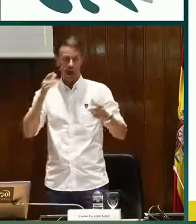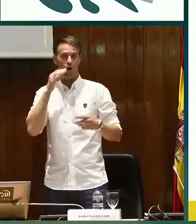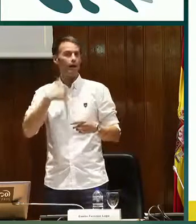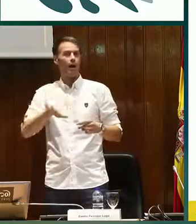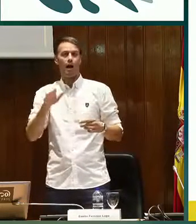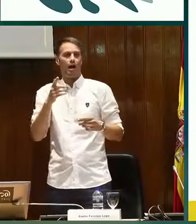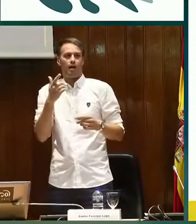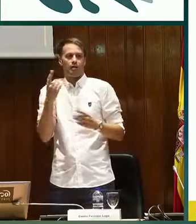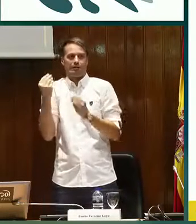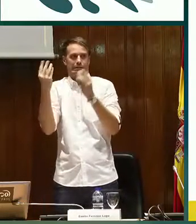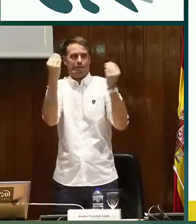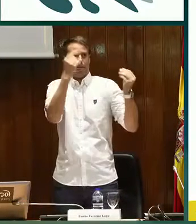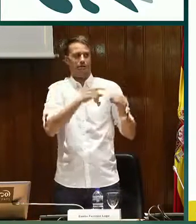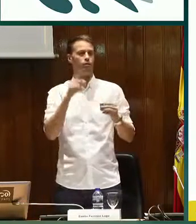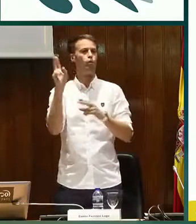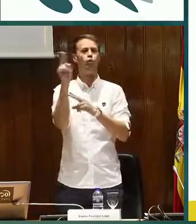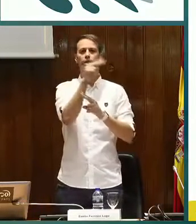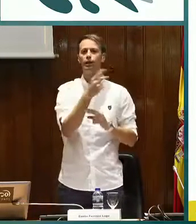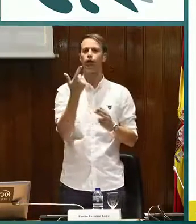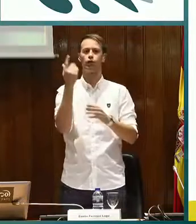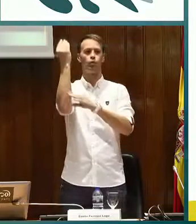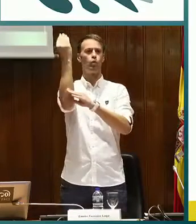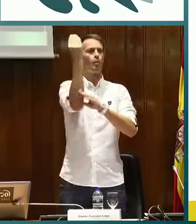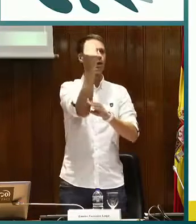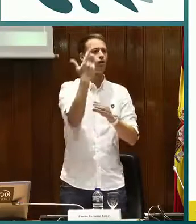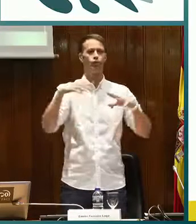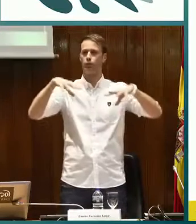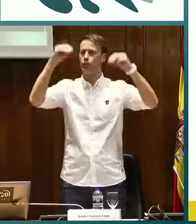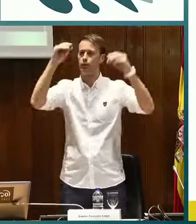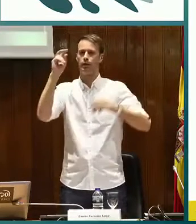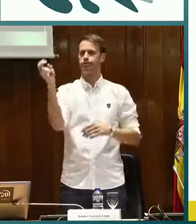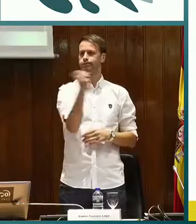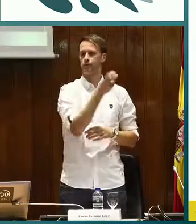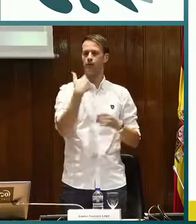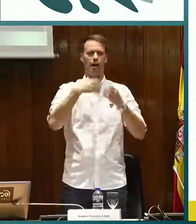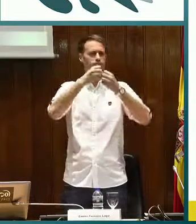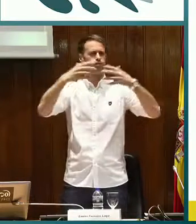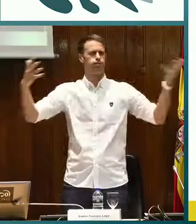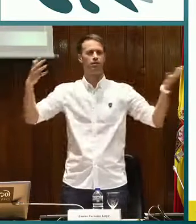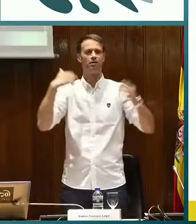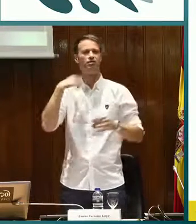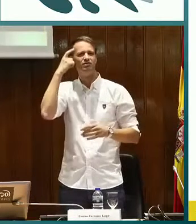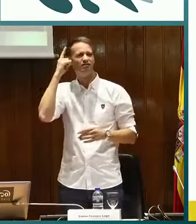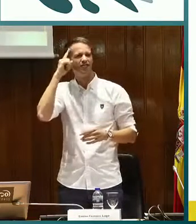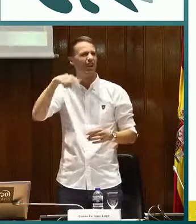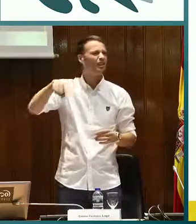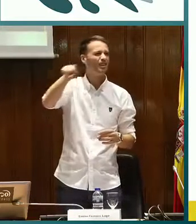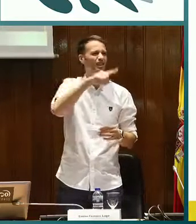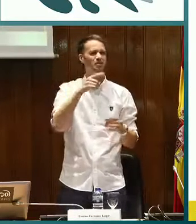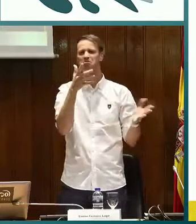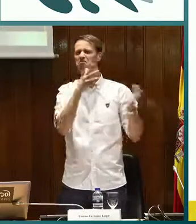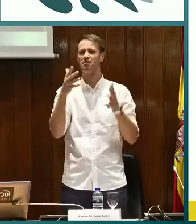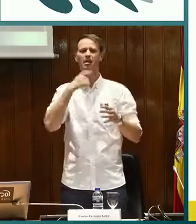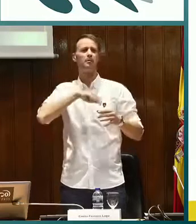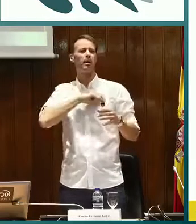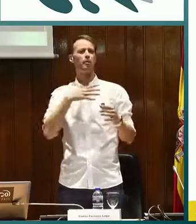ampliando posteriormente a más museos. Ahora hay muchos museos que ya tienen, monumentos turísticos, que